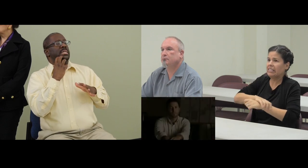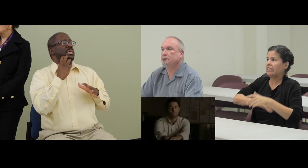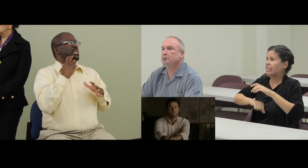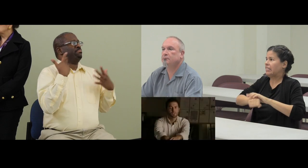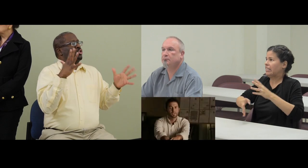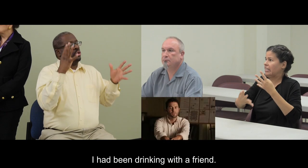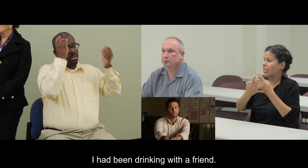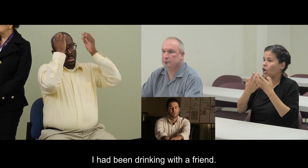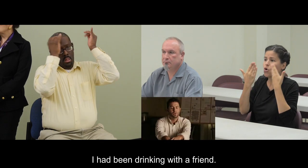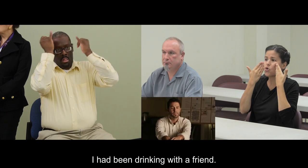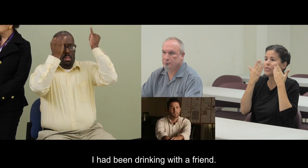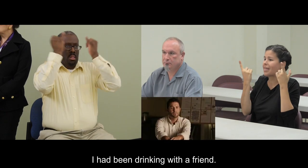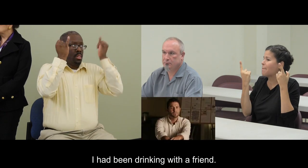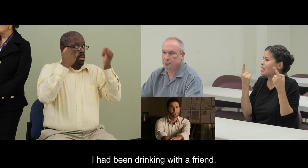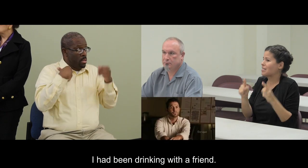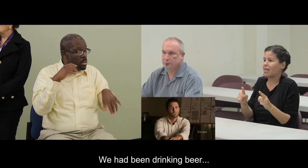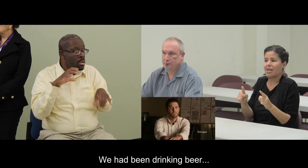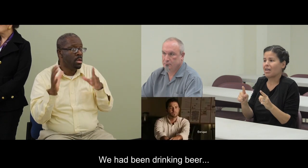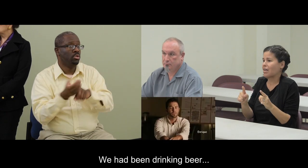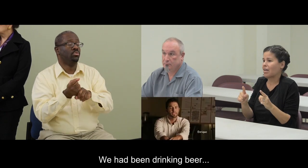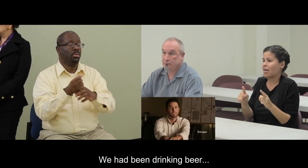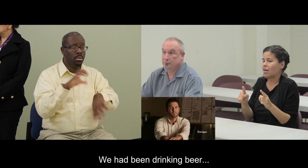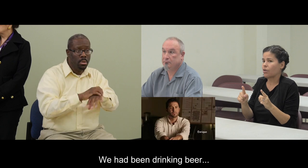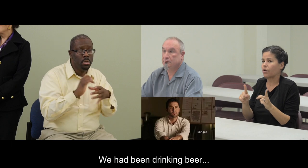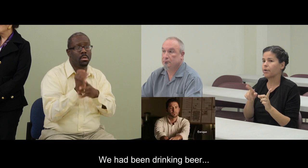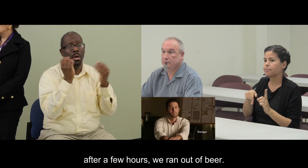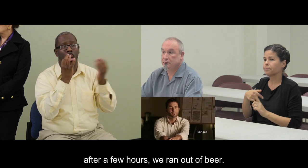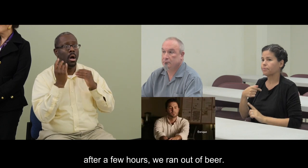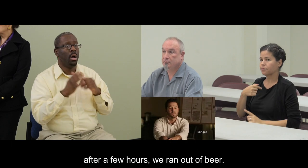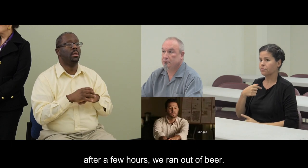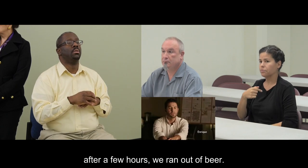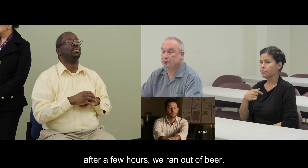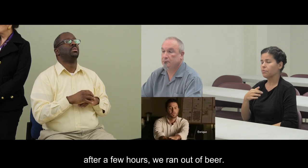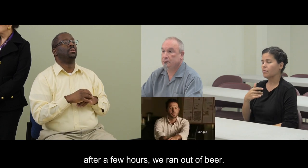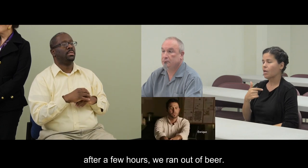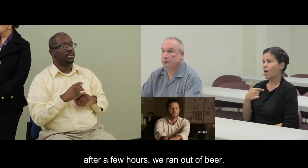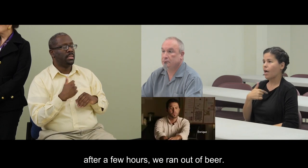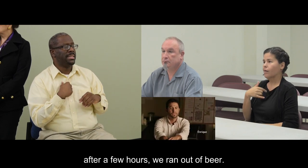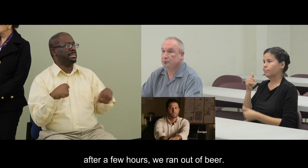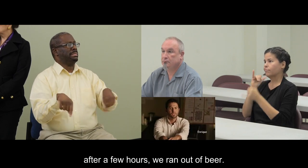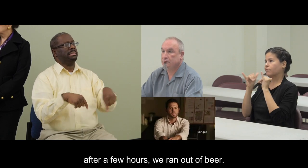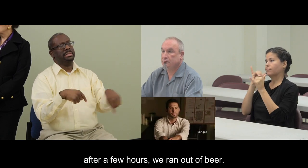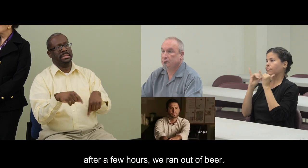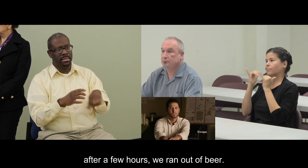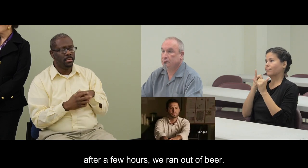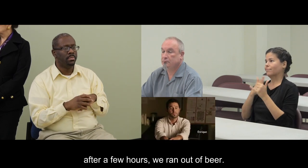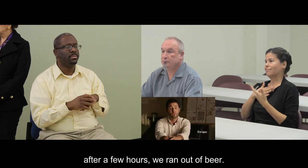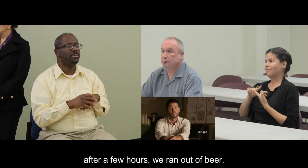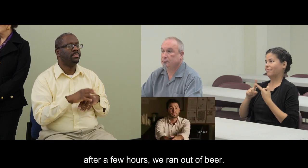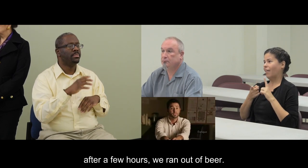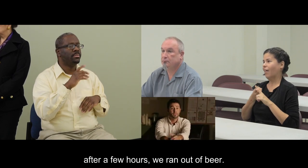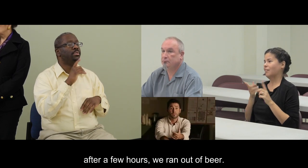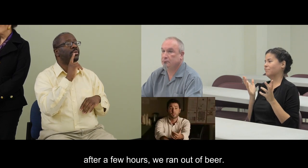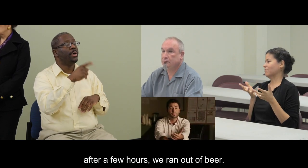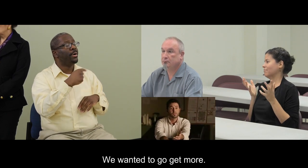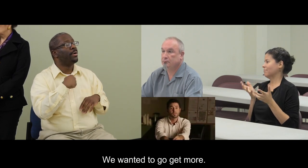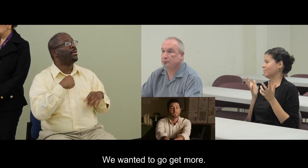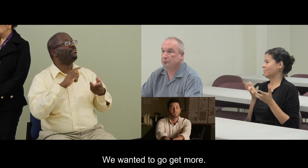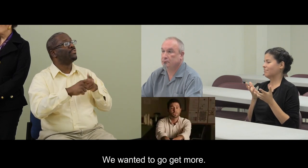Estuve tomando con un amigo, estuvimos tomando cerveza. Durante algunas horas se nos terminó la cerveza, quisimos